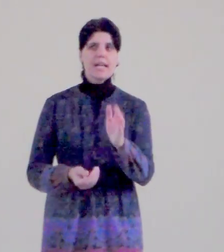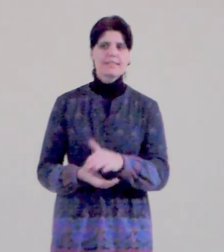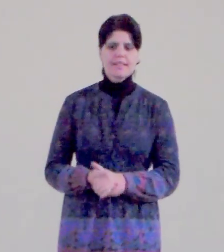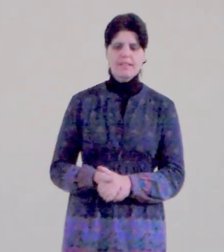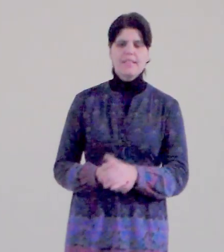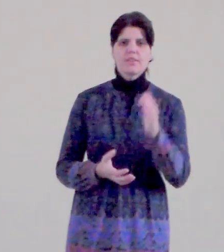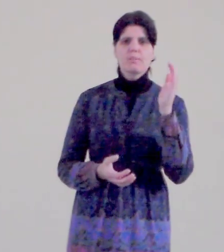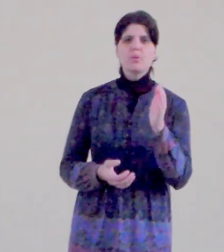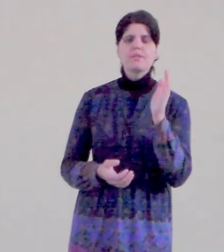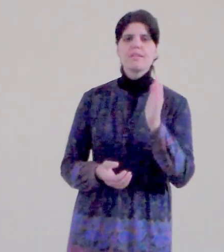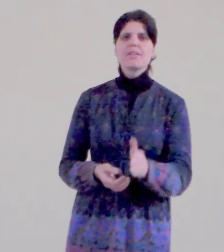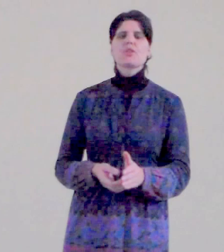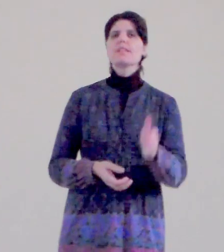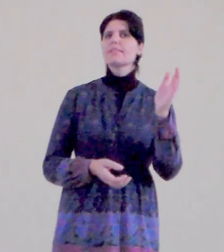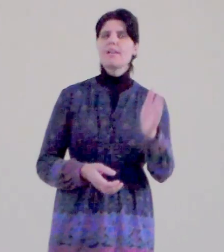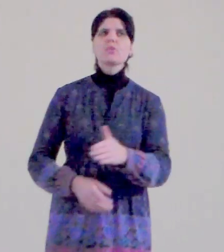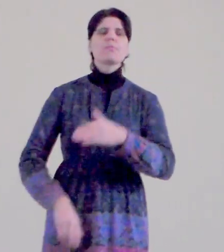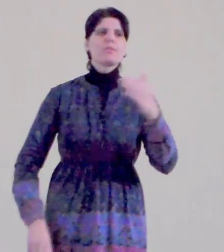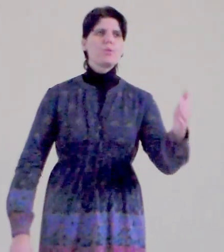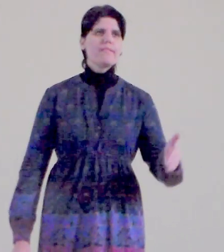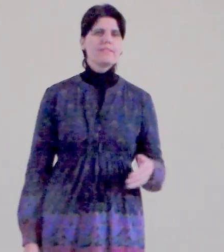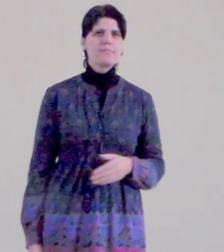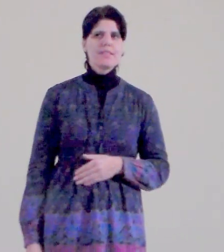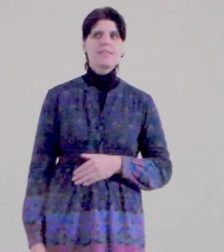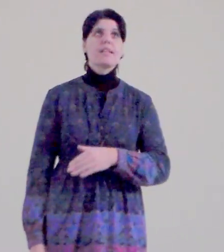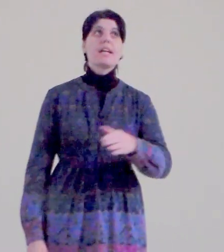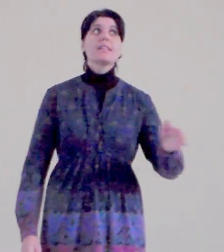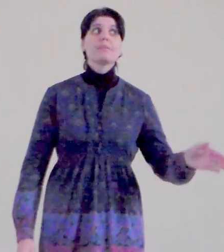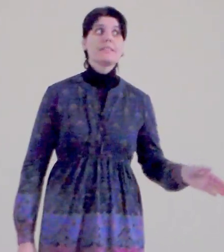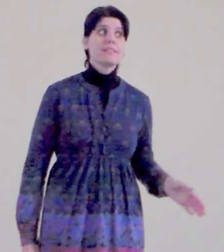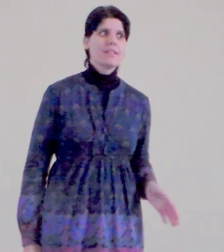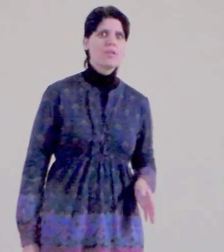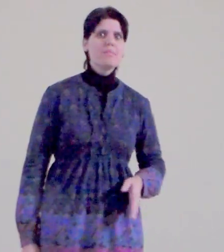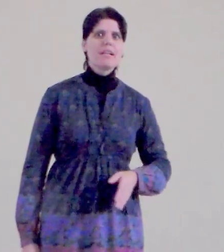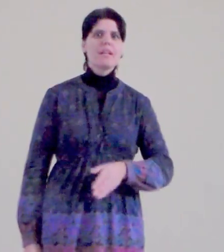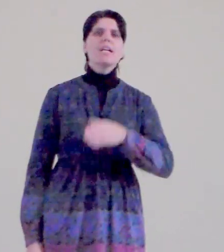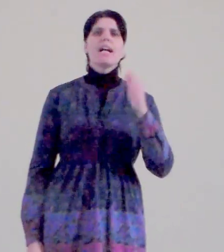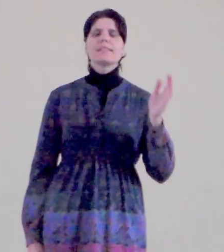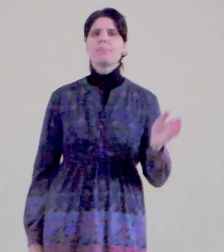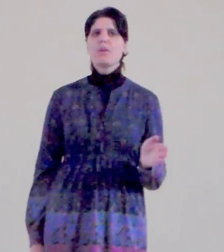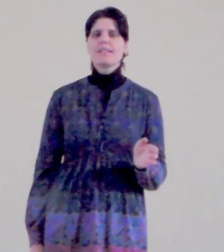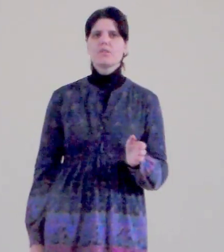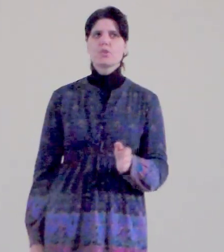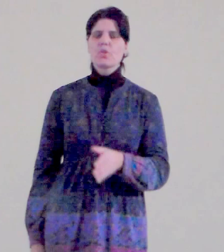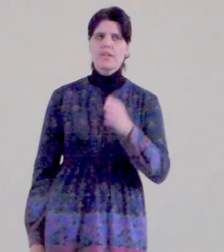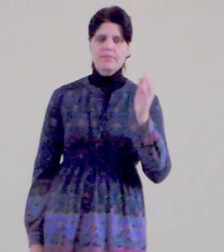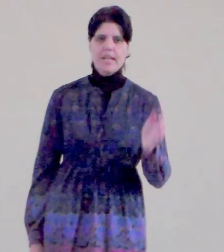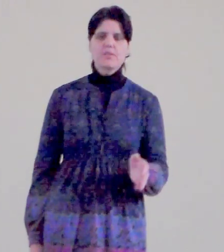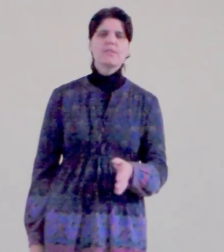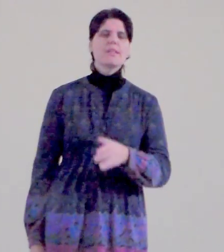láska. Takže buď vděčný za to, že máš Boha ve svém srdci, ale jiný bys nic jiného neměl, ať si prokázíš cokoliv, ráduj se,